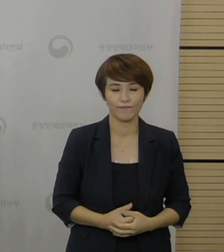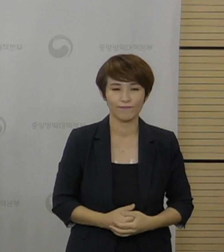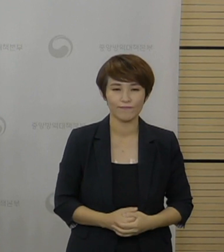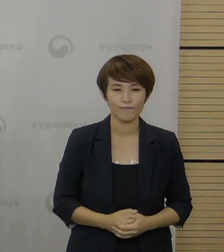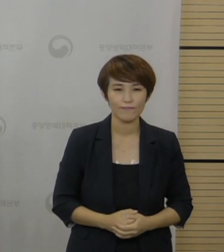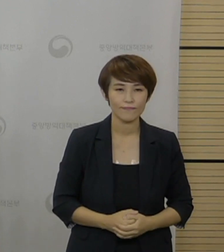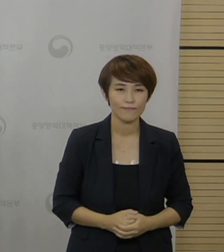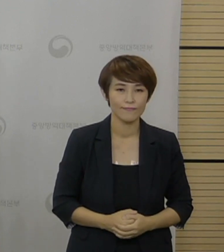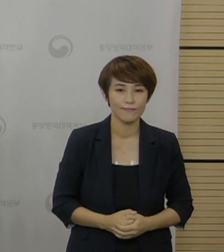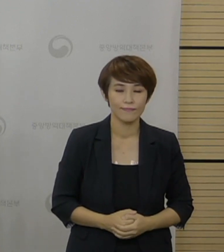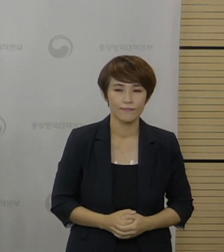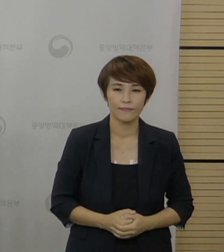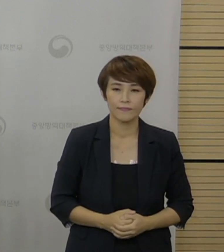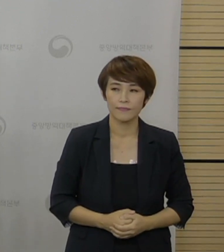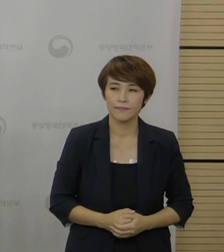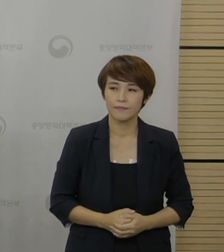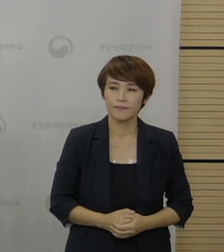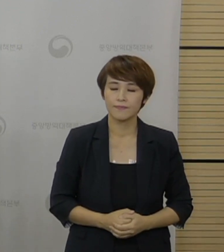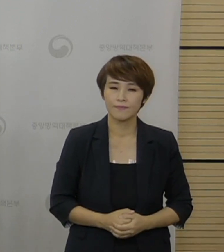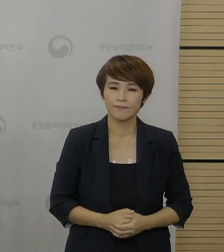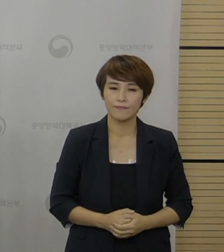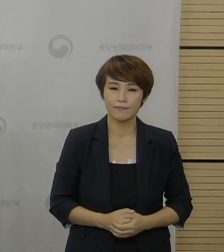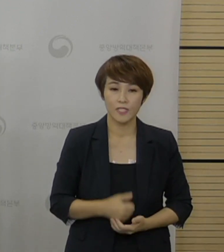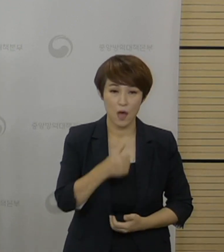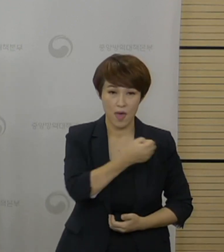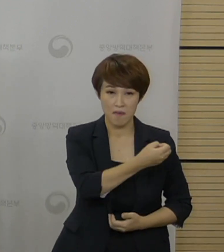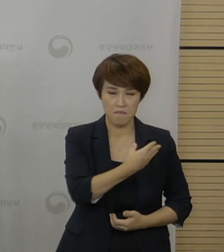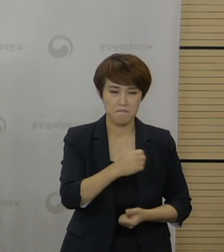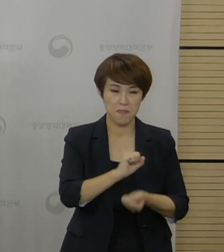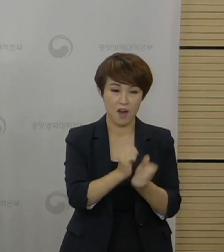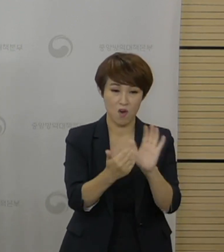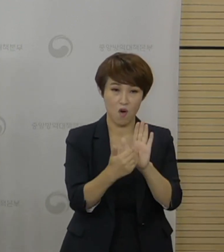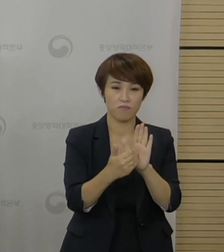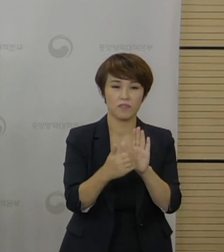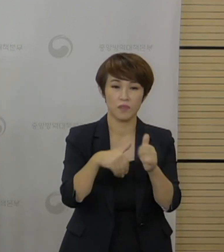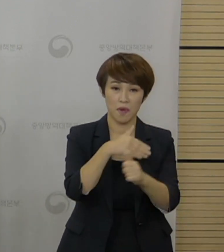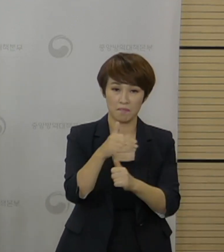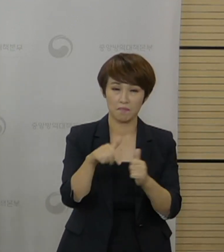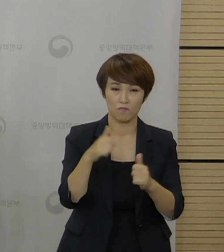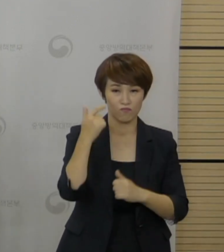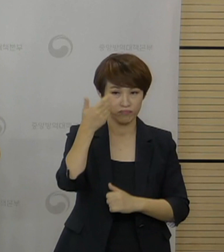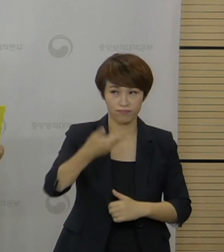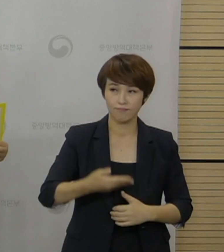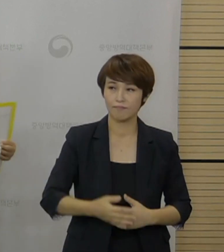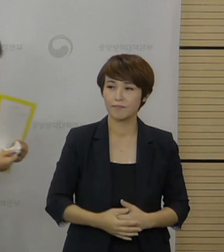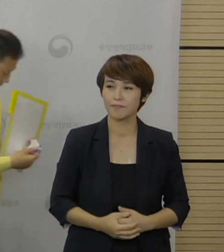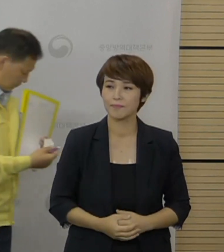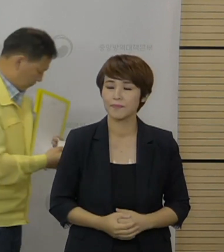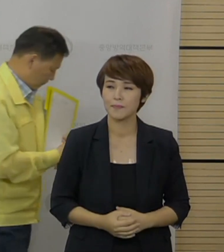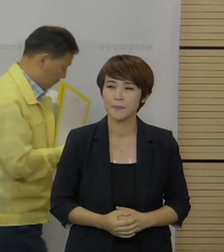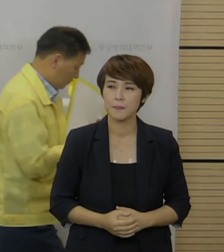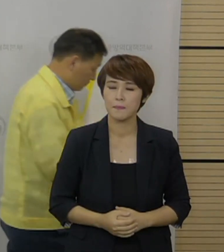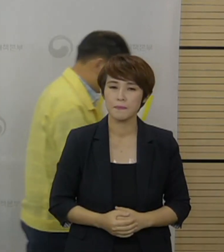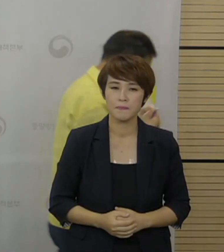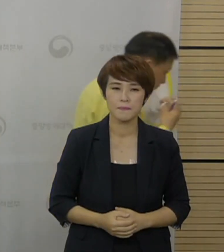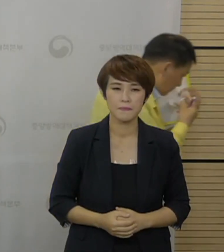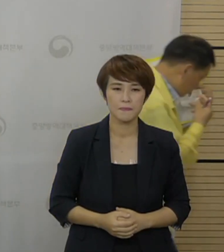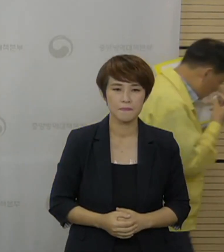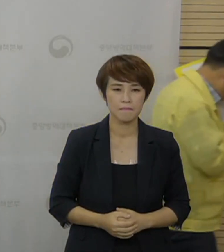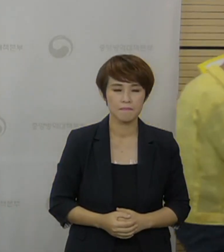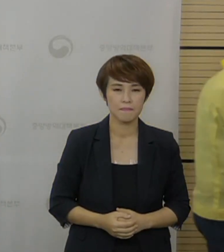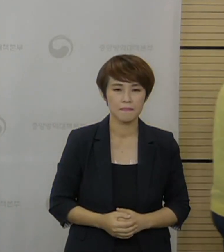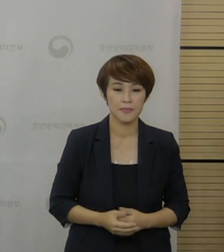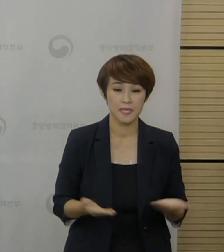다음은 방역과 관련된 내용 사전 질문이 있어서 이 부분은 이상원 역학조사 분석단장에게 질문 드리겠습니다.